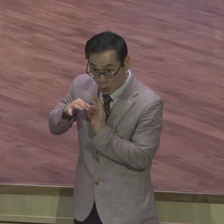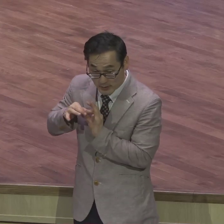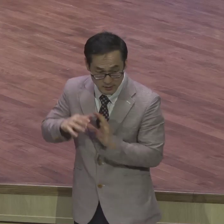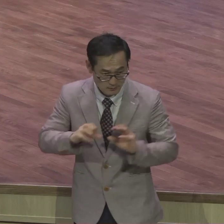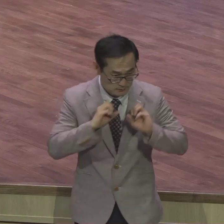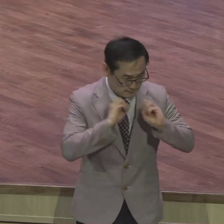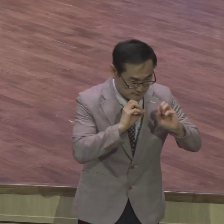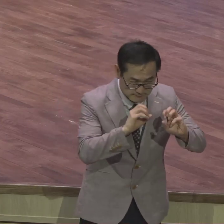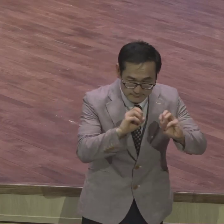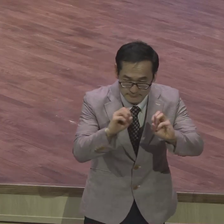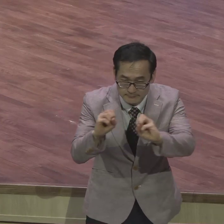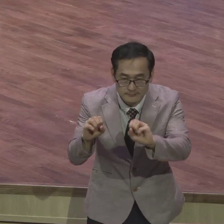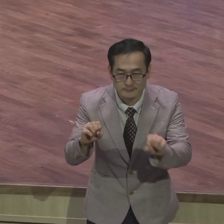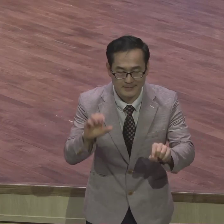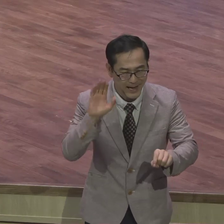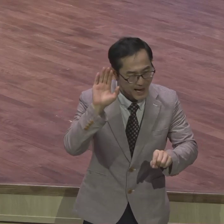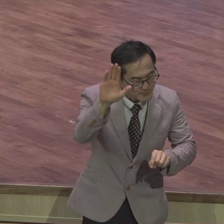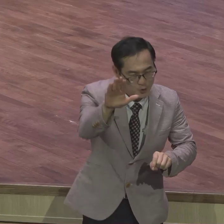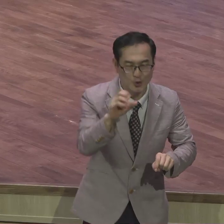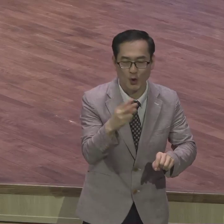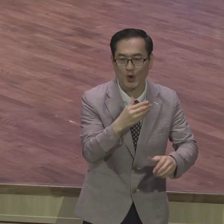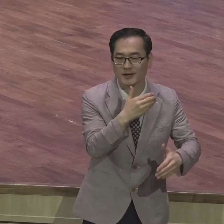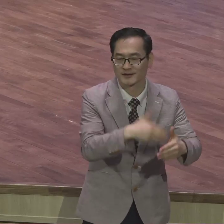남원자 남빌자입니다